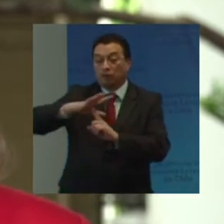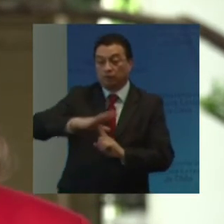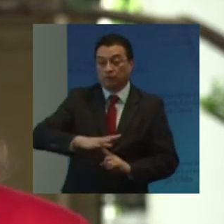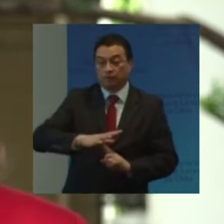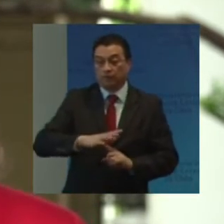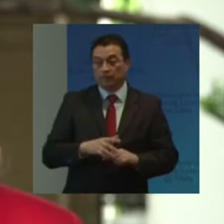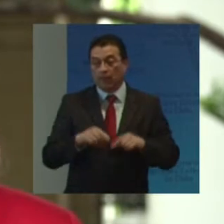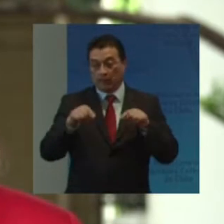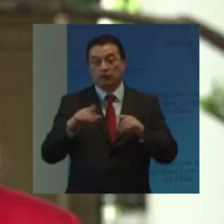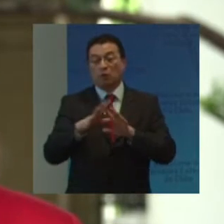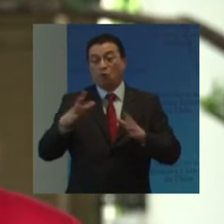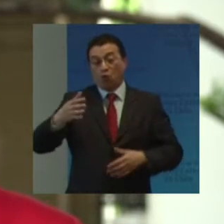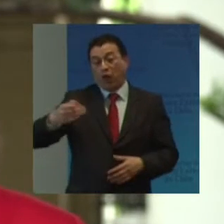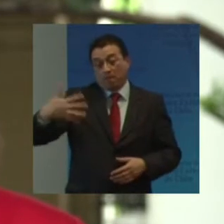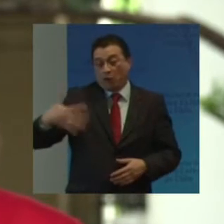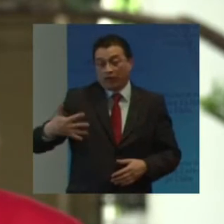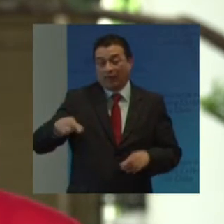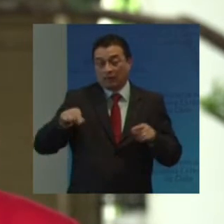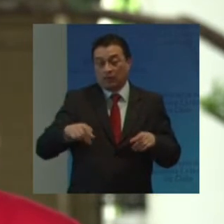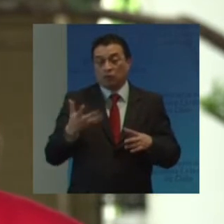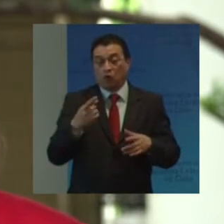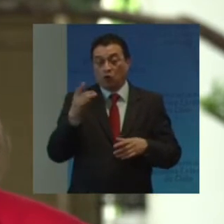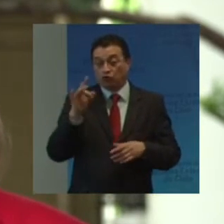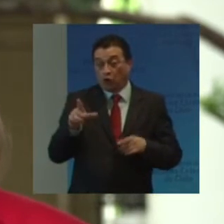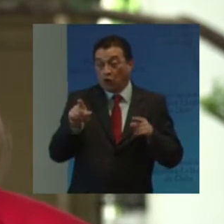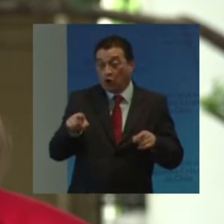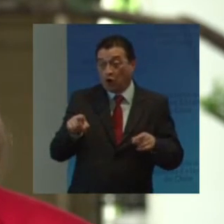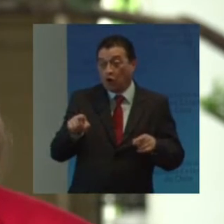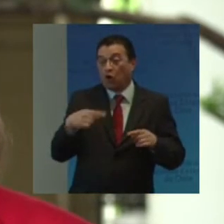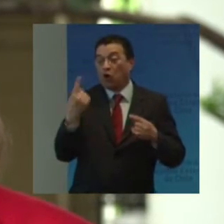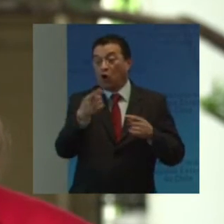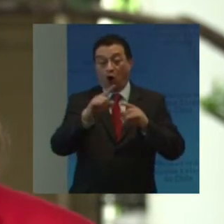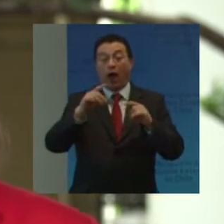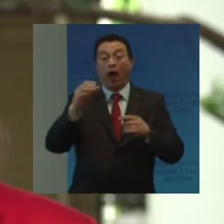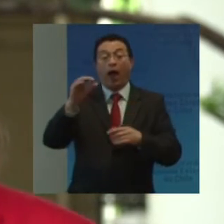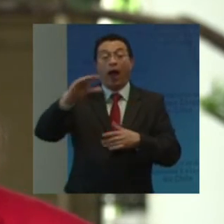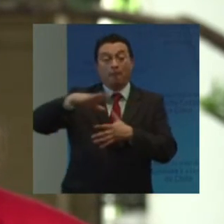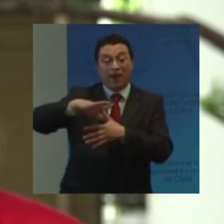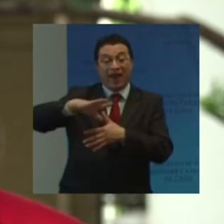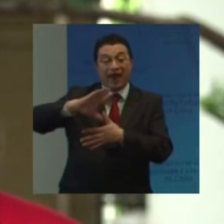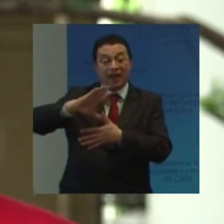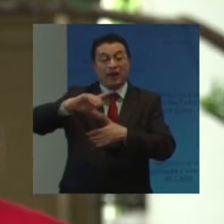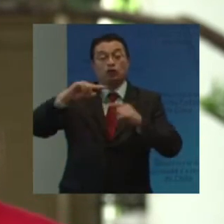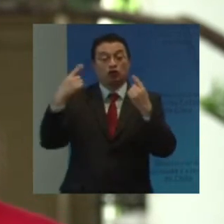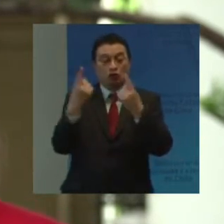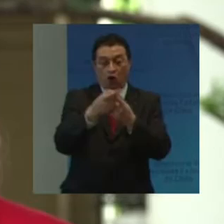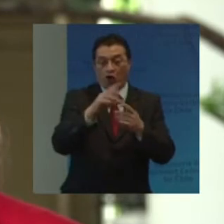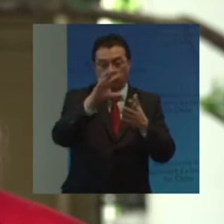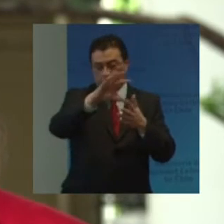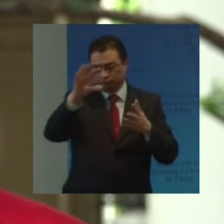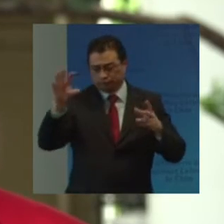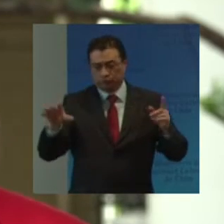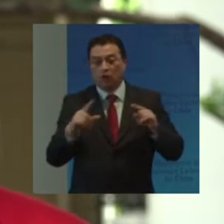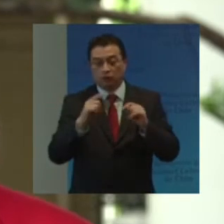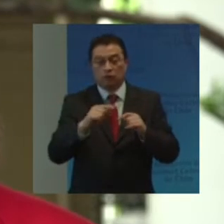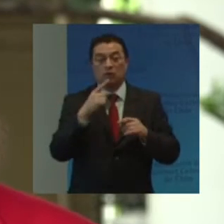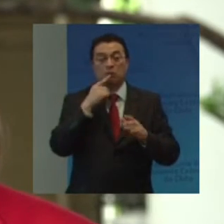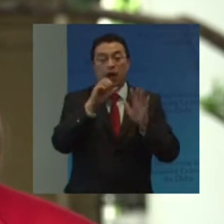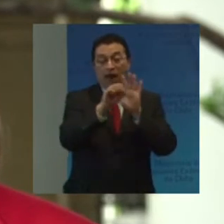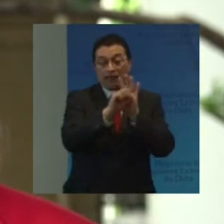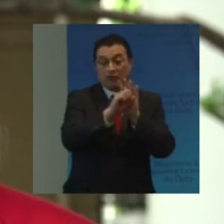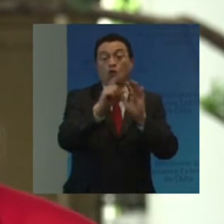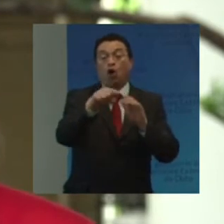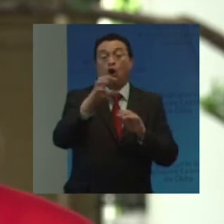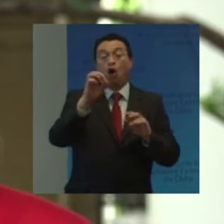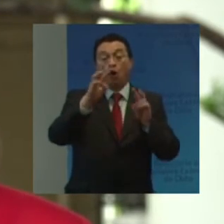Esto es de vital importancia No solo para las Américas Sino para todos los continentes Ya que si bien El artículo 12 De la Convención De Naciones Unidas